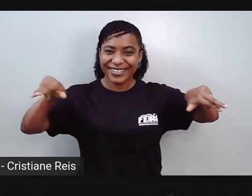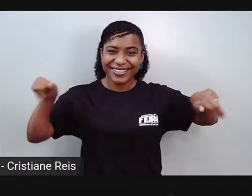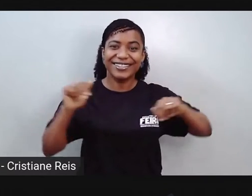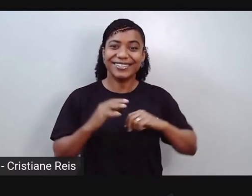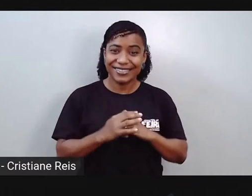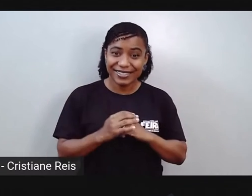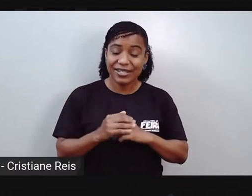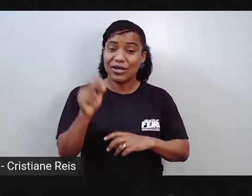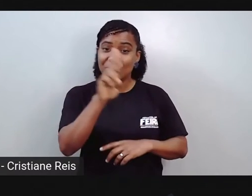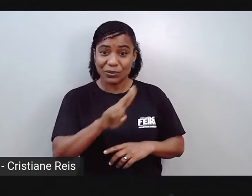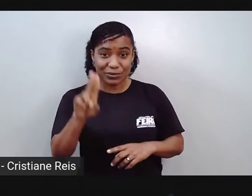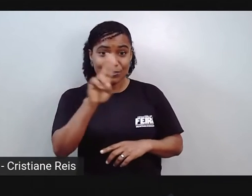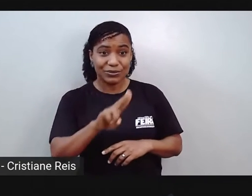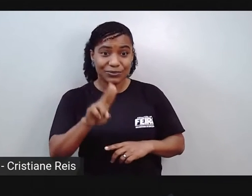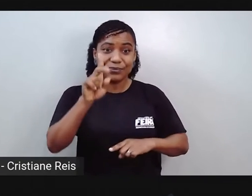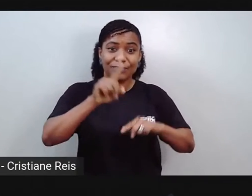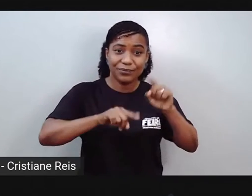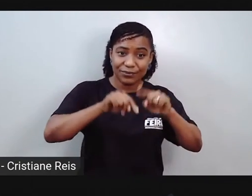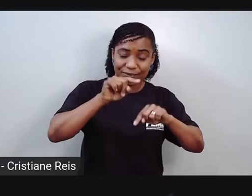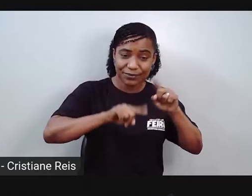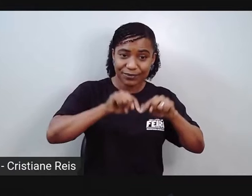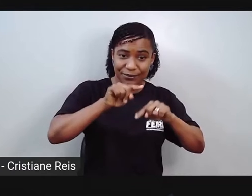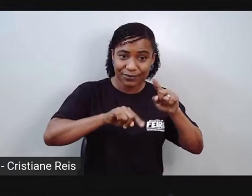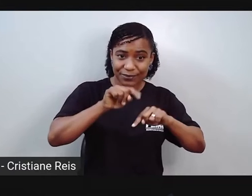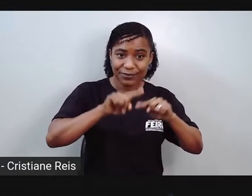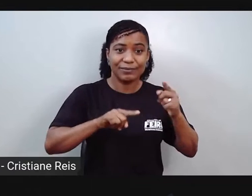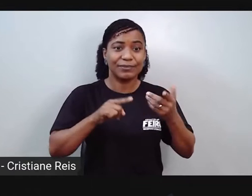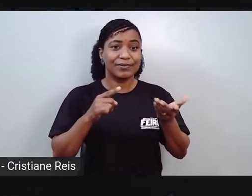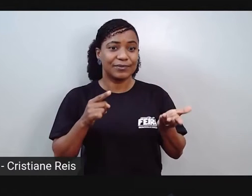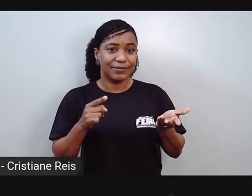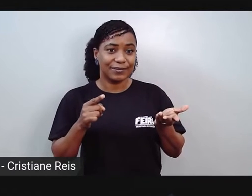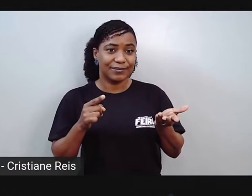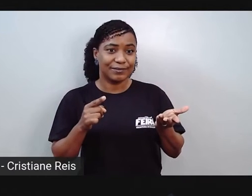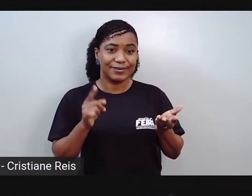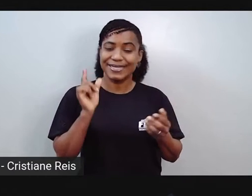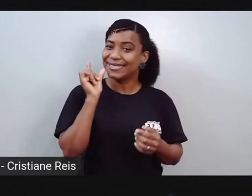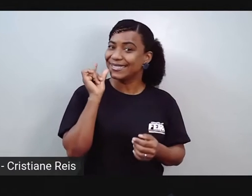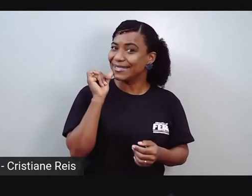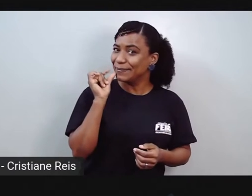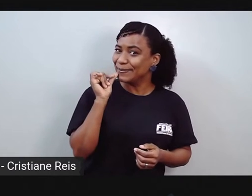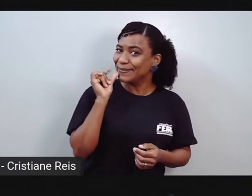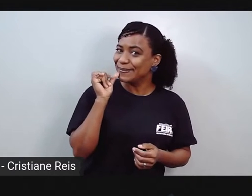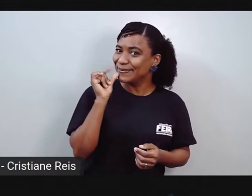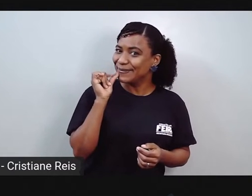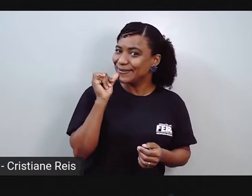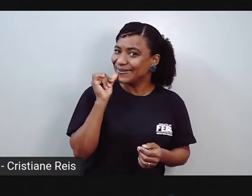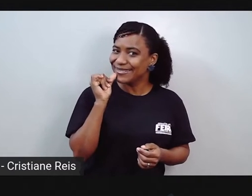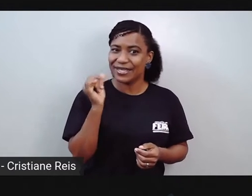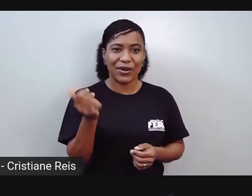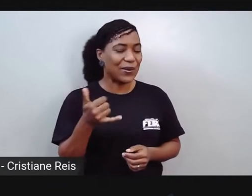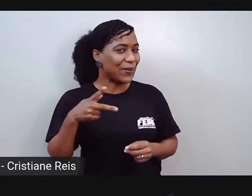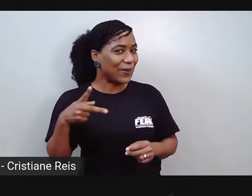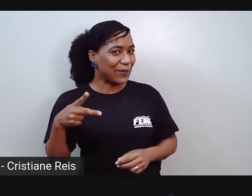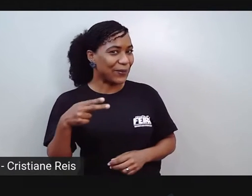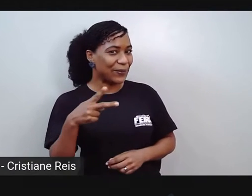materiais como tesoura,